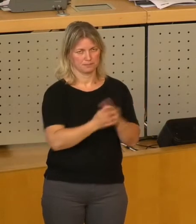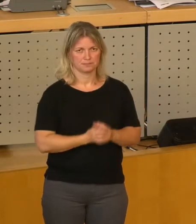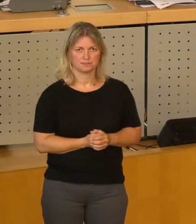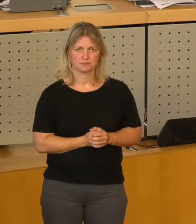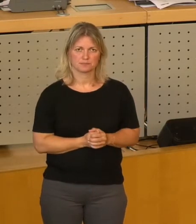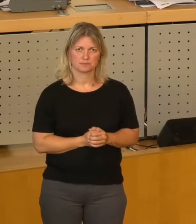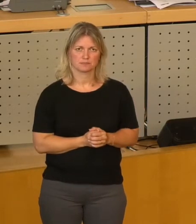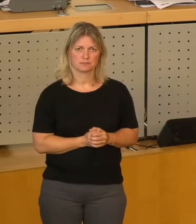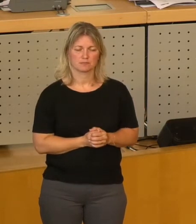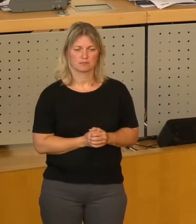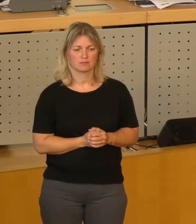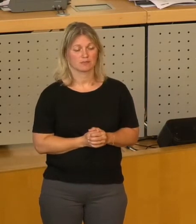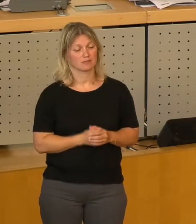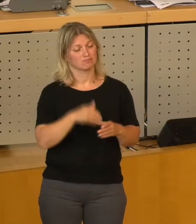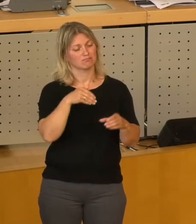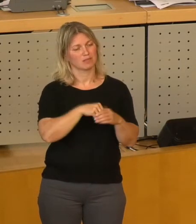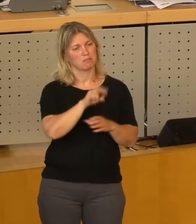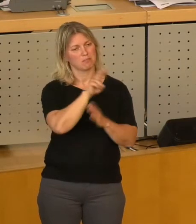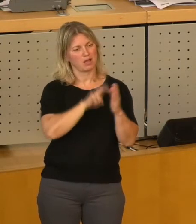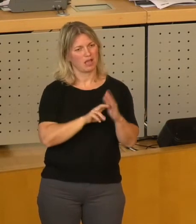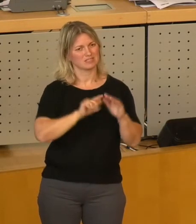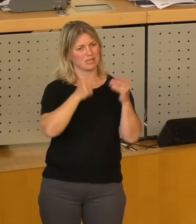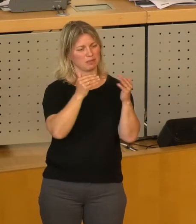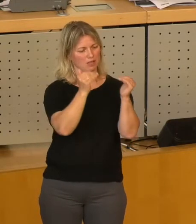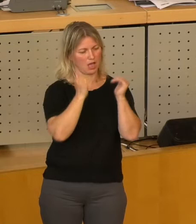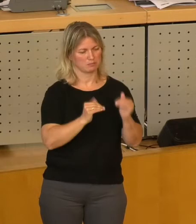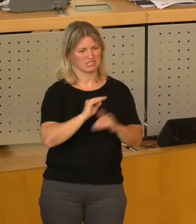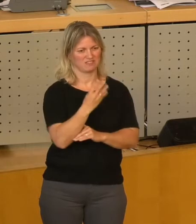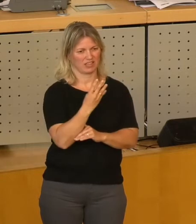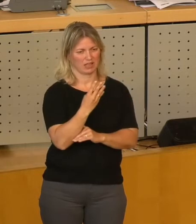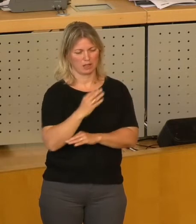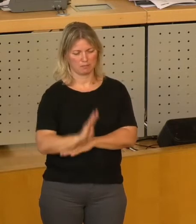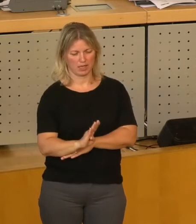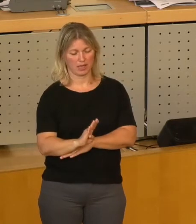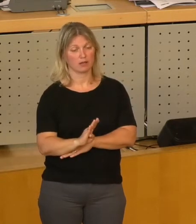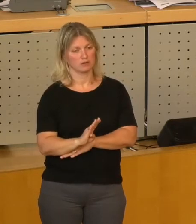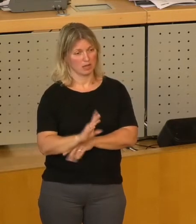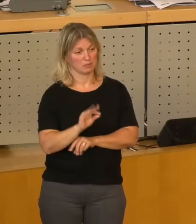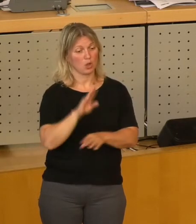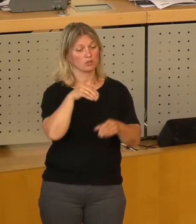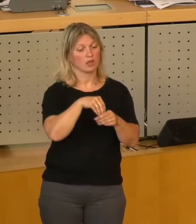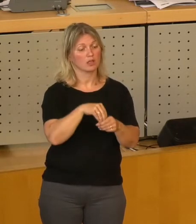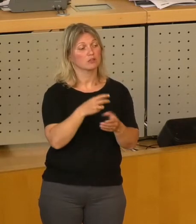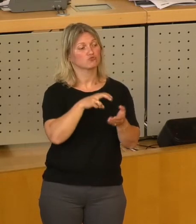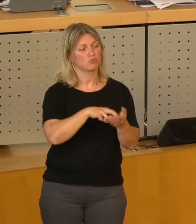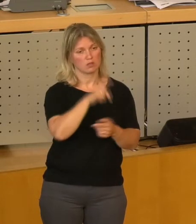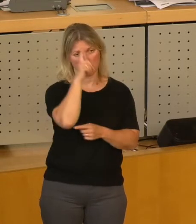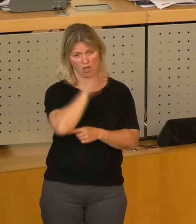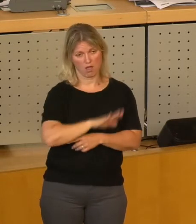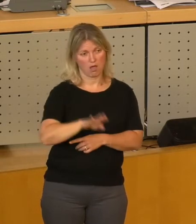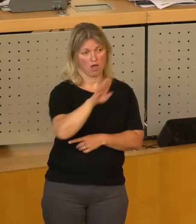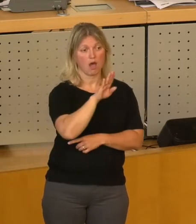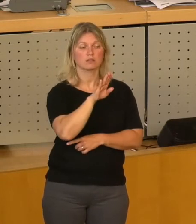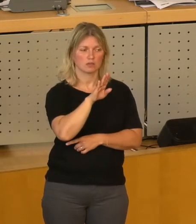§ 7 Absatz 4 Buchstabe b entscheidet der Stadtrat im Einvernehmen mit dem